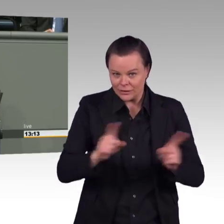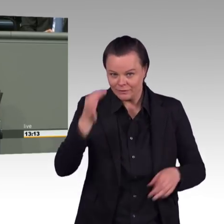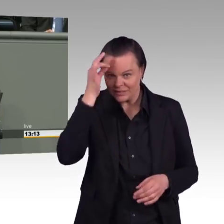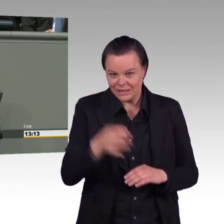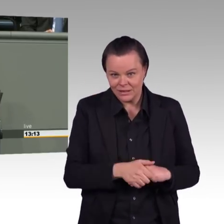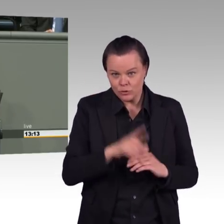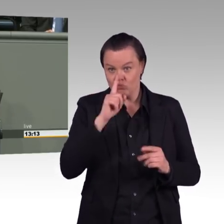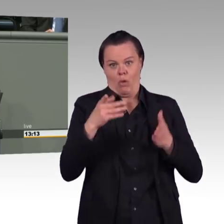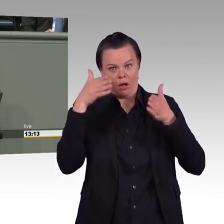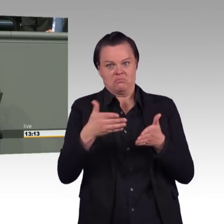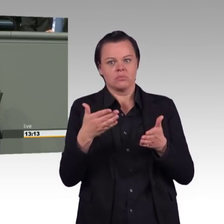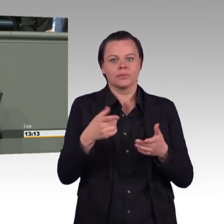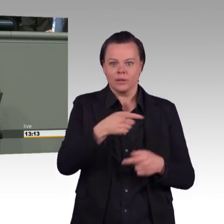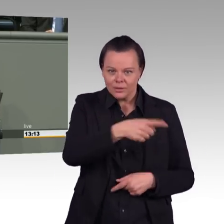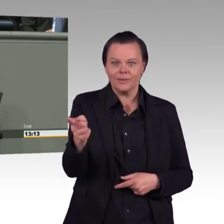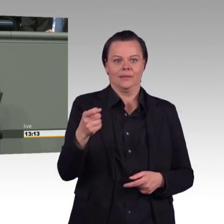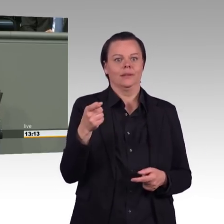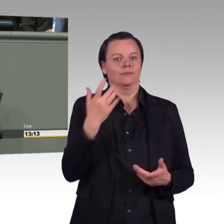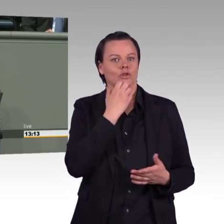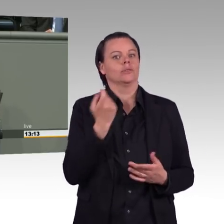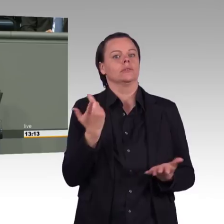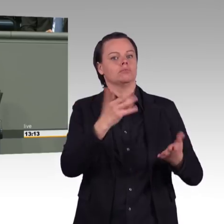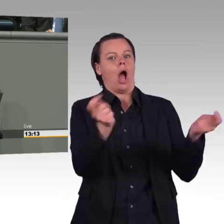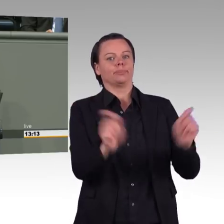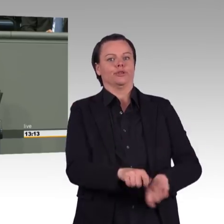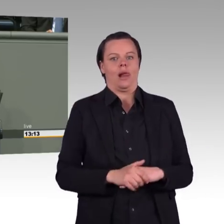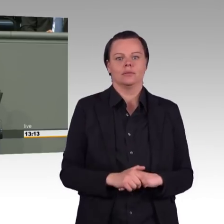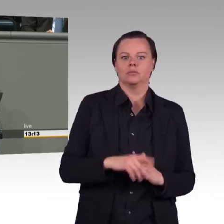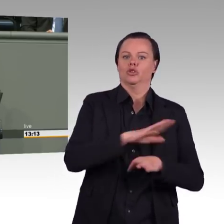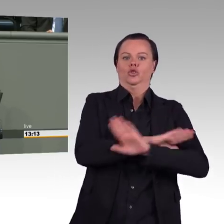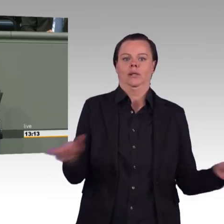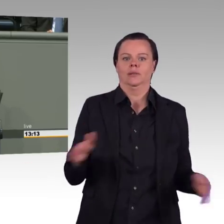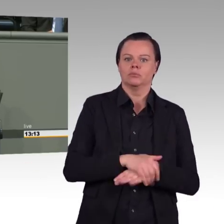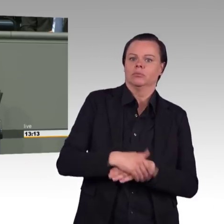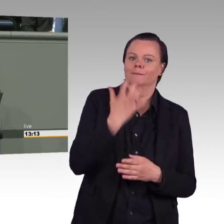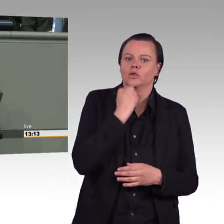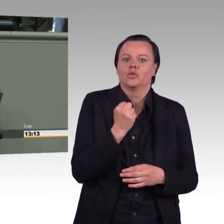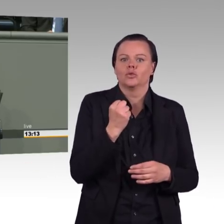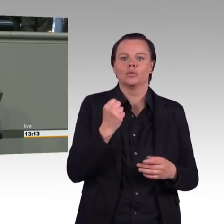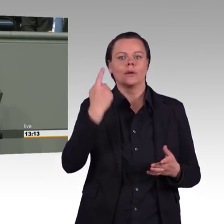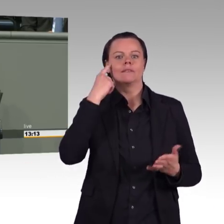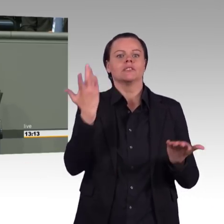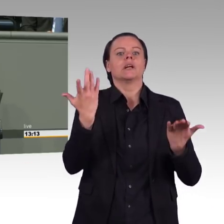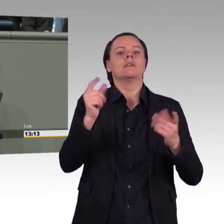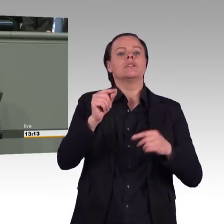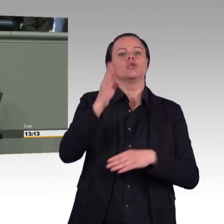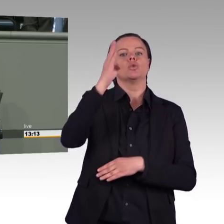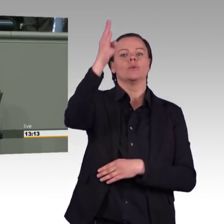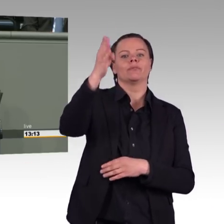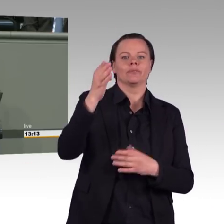mal beseitigen kann. Und eine Sache, das wissen Sie doch selber ganz genau, das ist doch eine glatte Augenwischerei. Sie wissen ganz genau, selbst wenn wir über Nacht